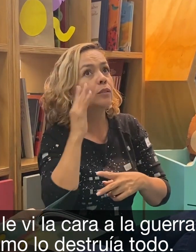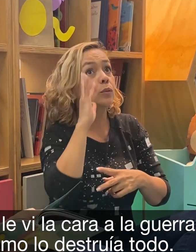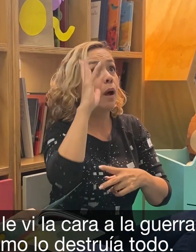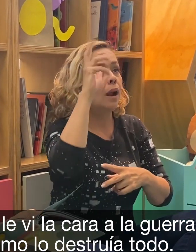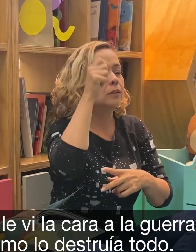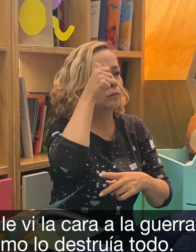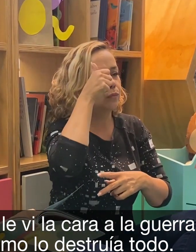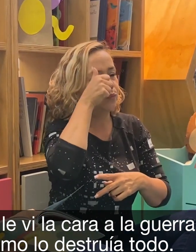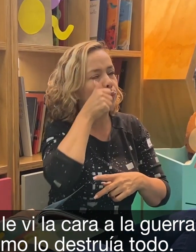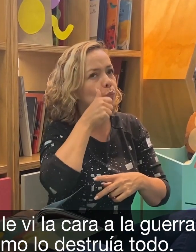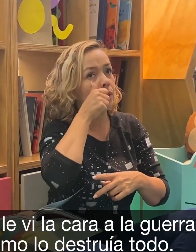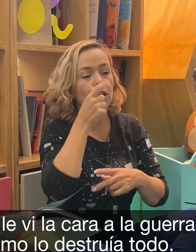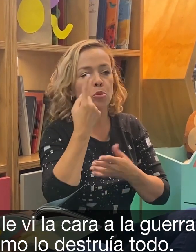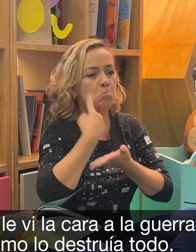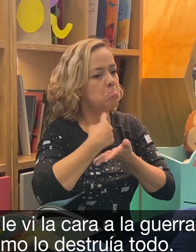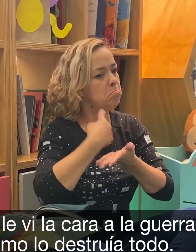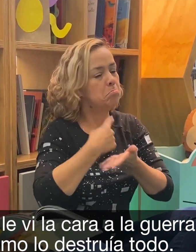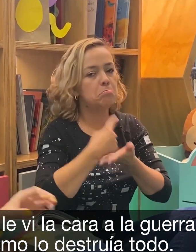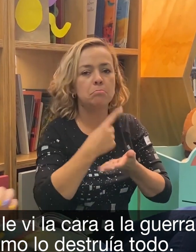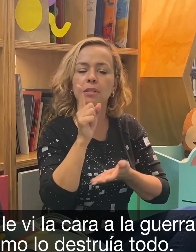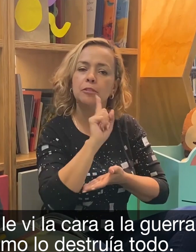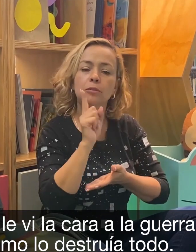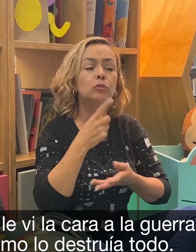También le vi la cara a la guerra.